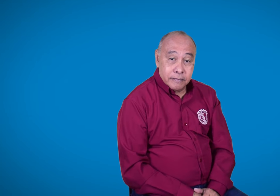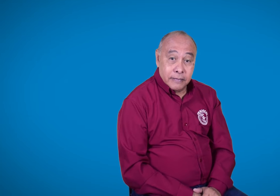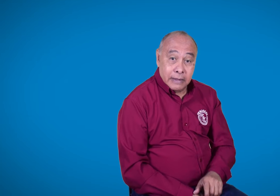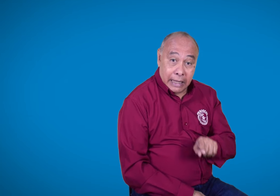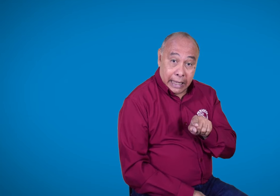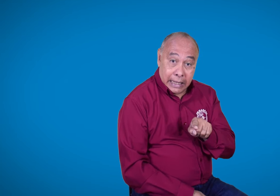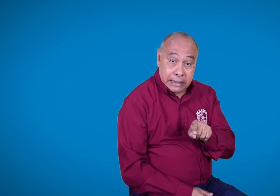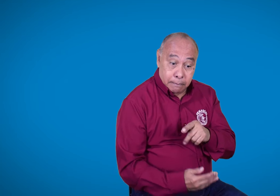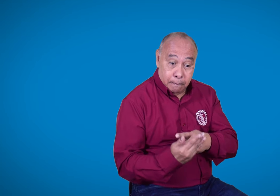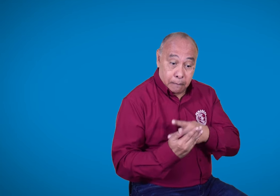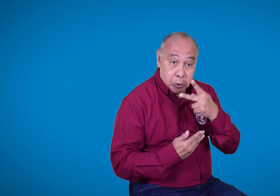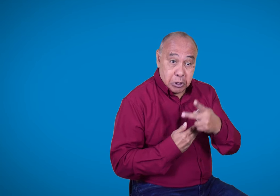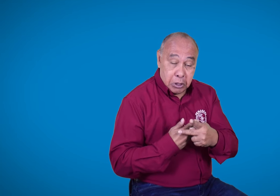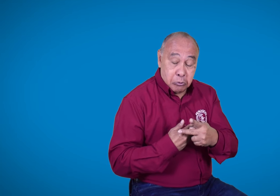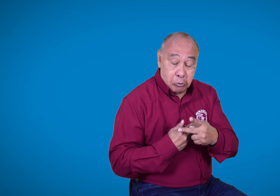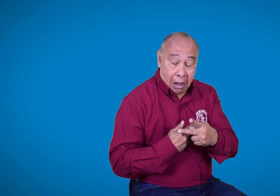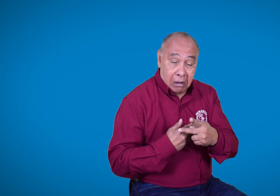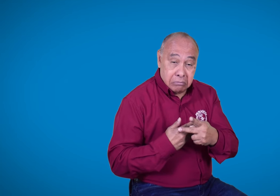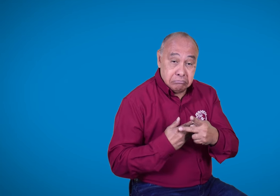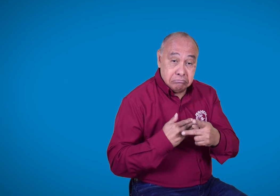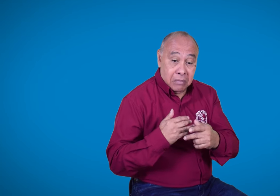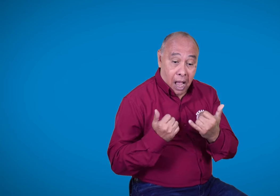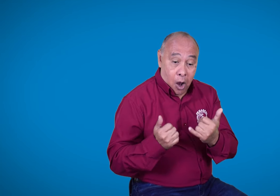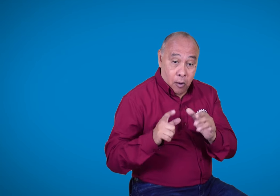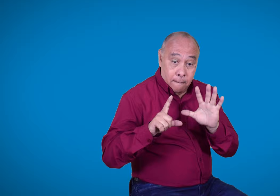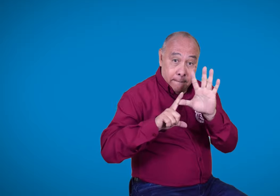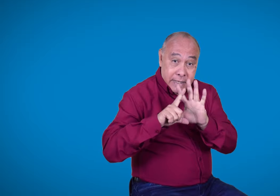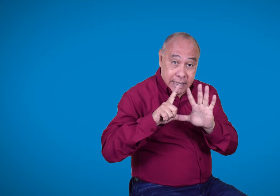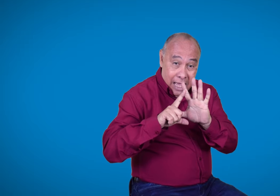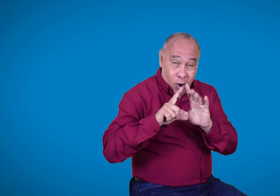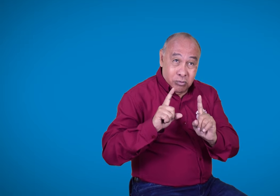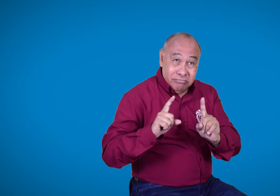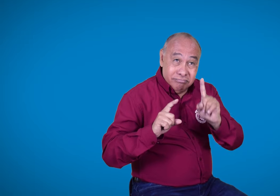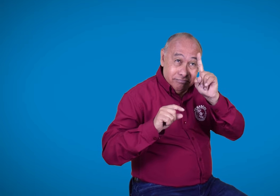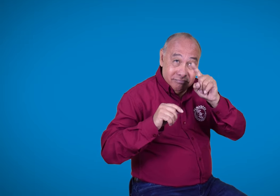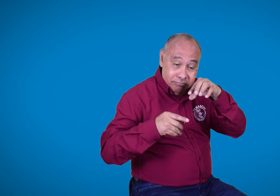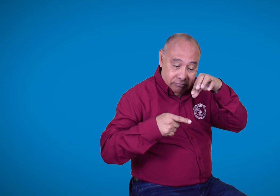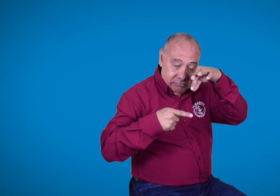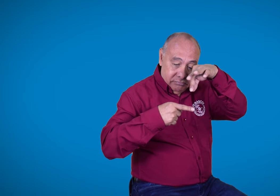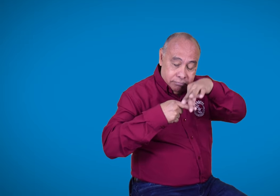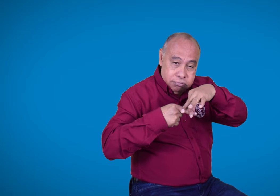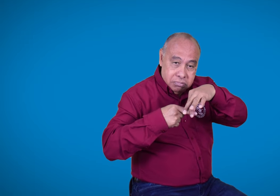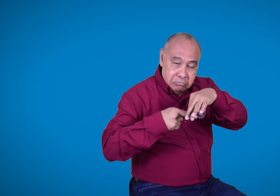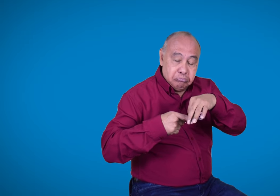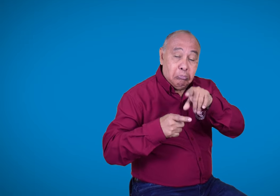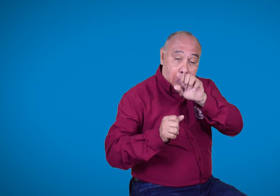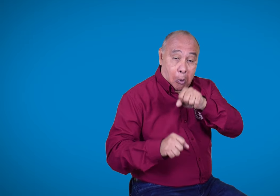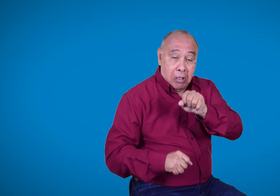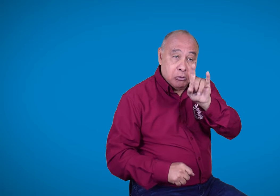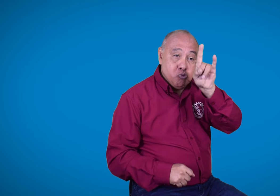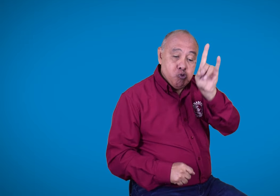En la descripción de este video encontrarás el link donde puedes descargar el proyecto de ley para leerlo.